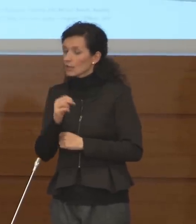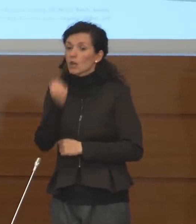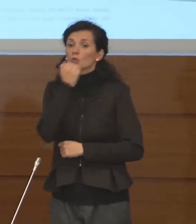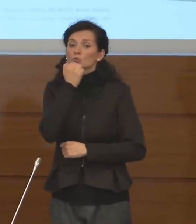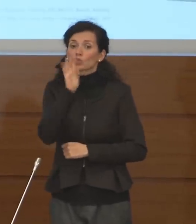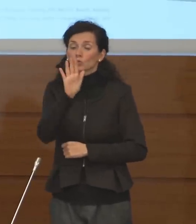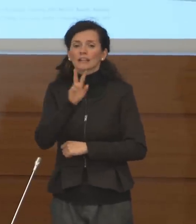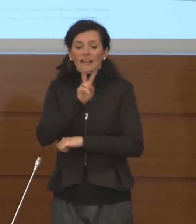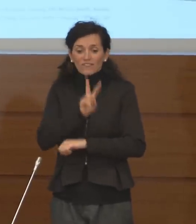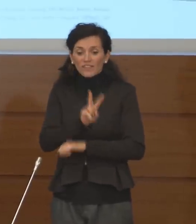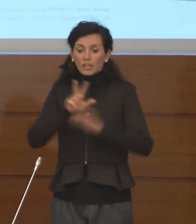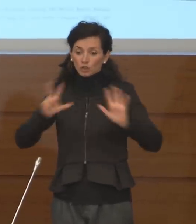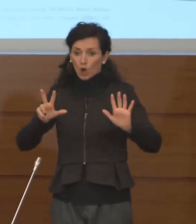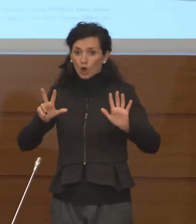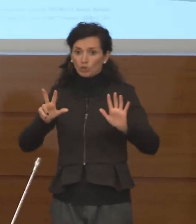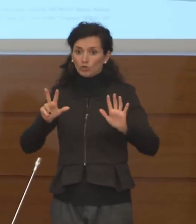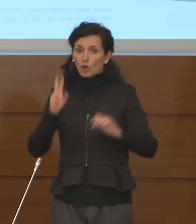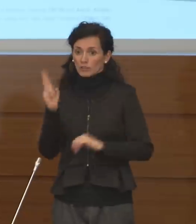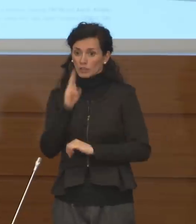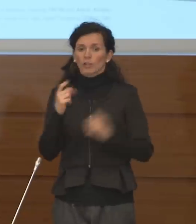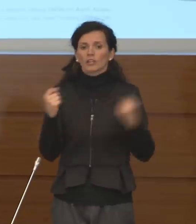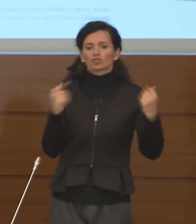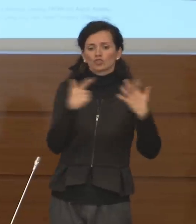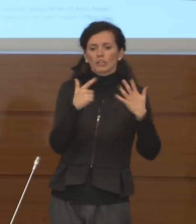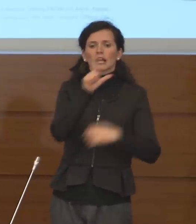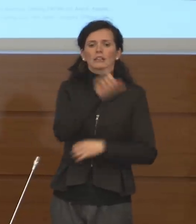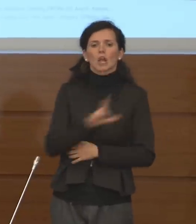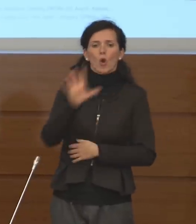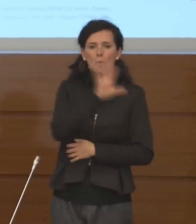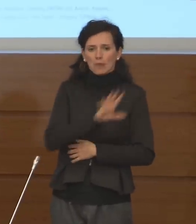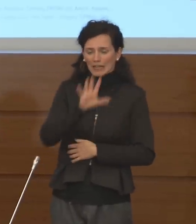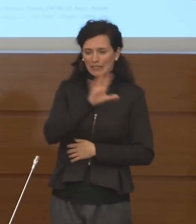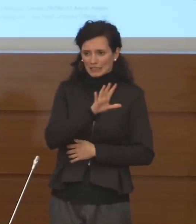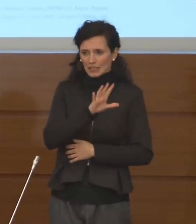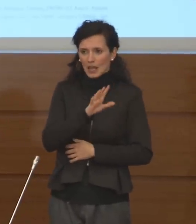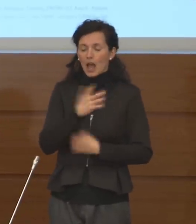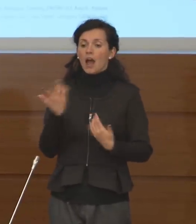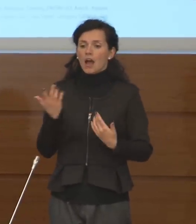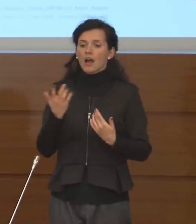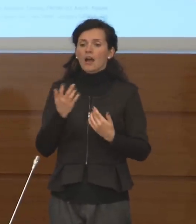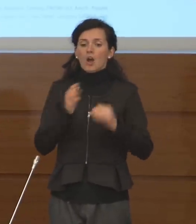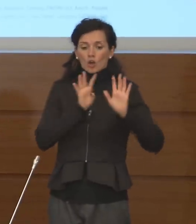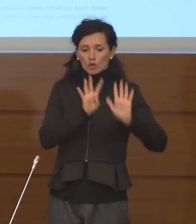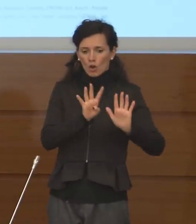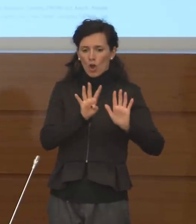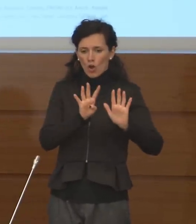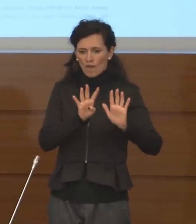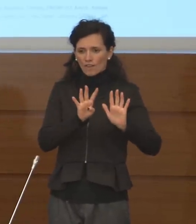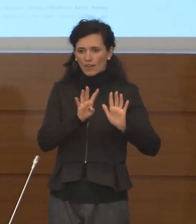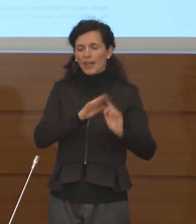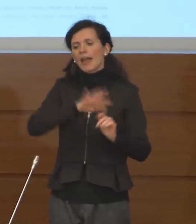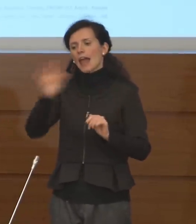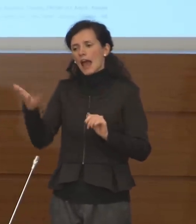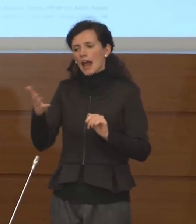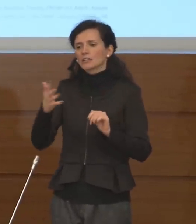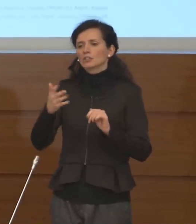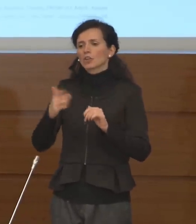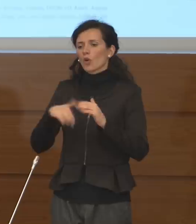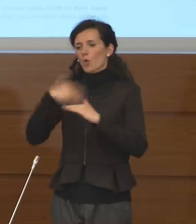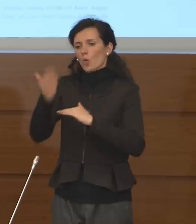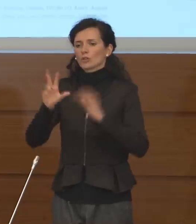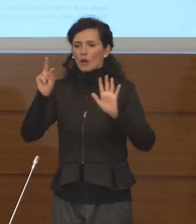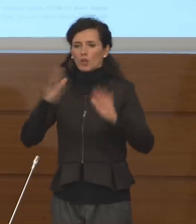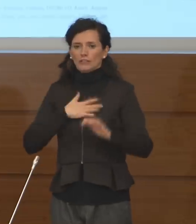Scusate, 28, 17 è Lombardia, correggo. Quindi 9 e il resto sono ultraottantenni.